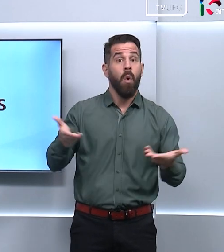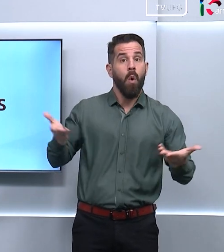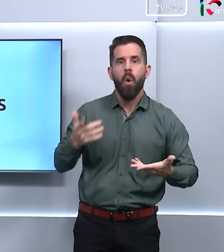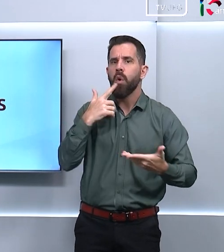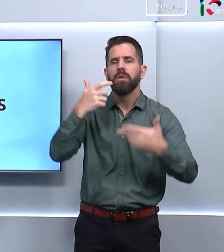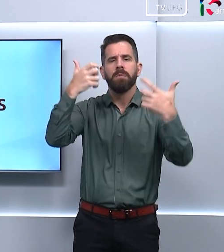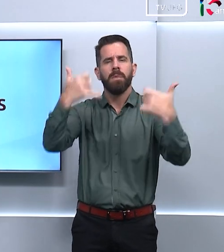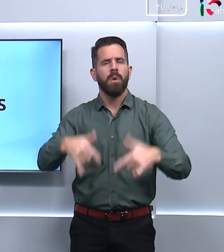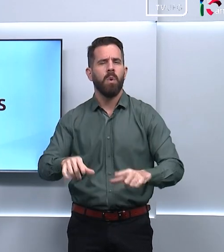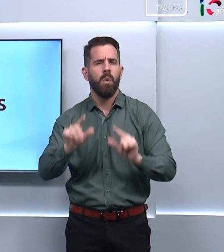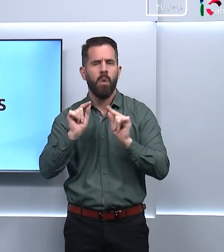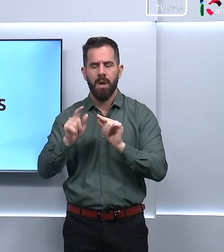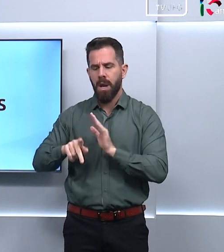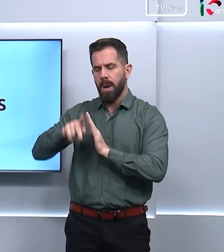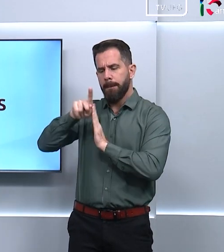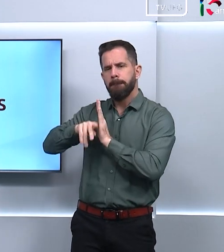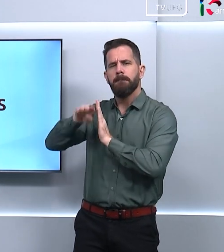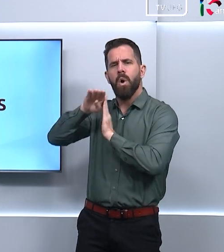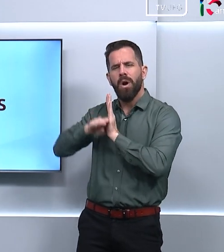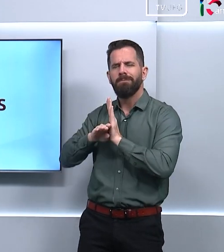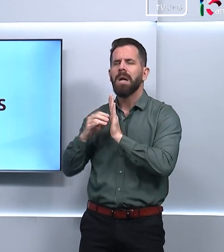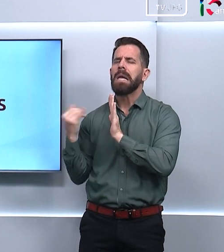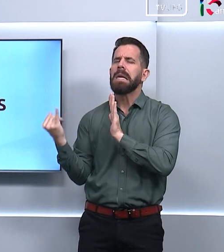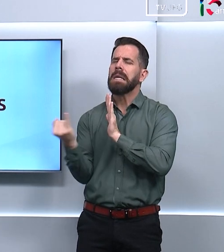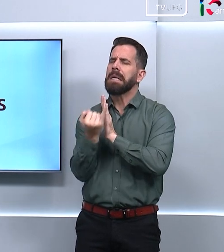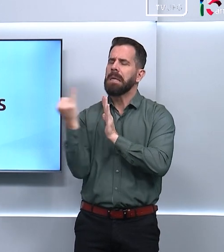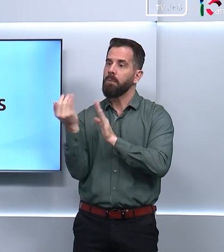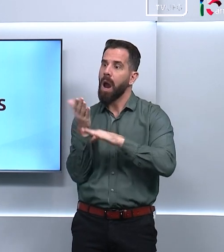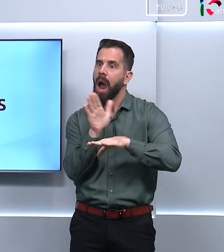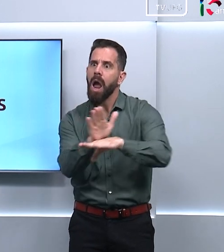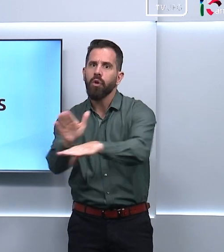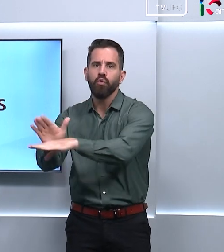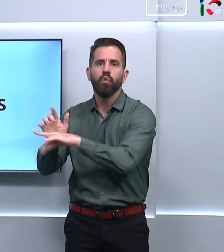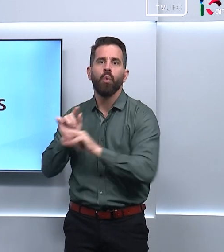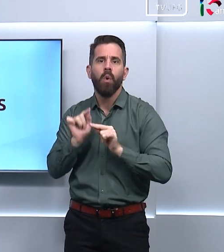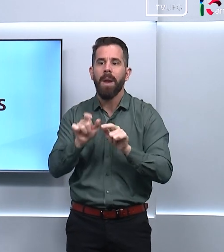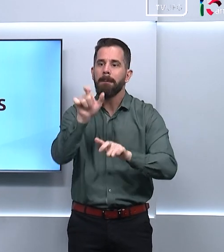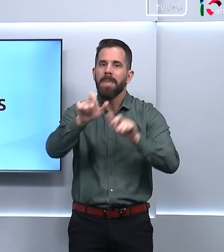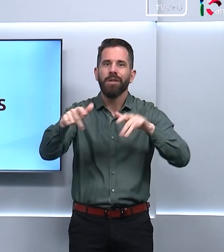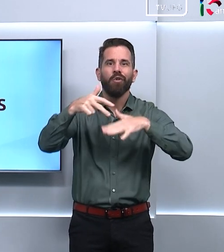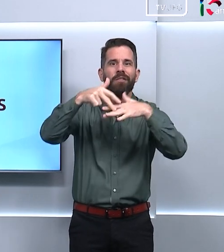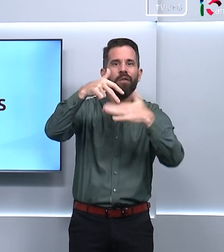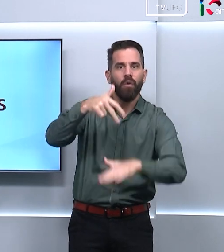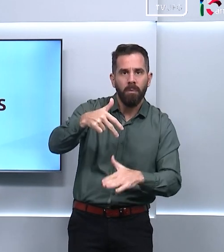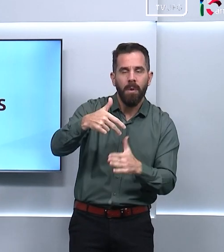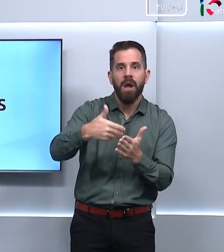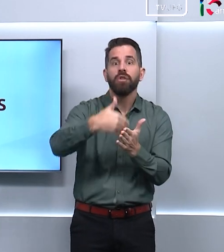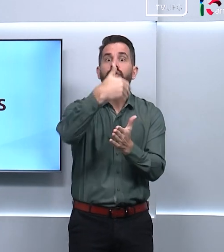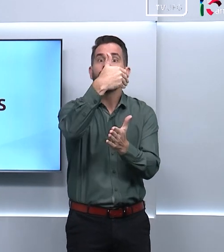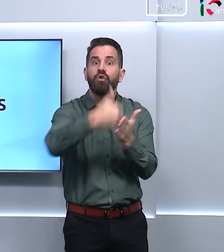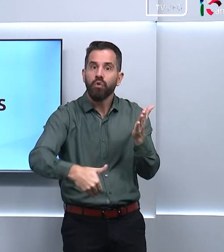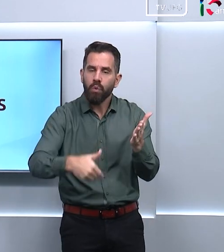gente destaca um programa importante que garante tarifa solidária para pessoas em vulnerabilidade